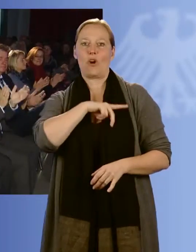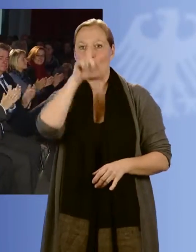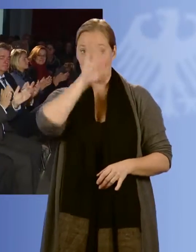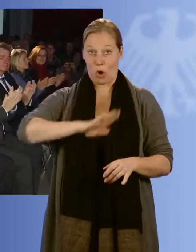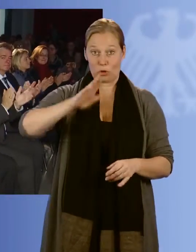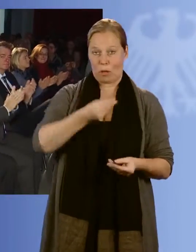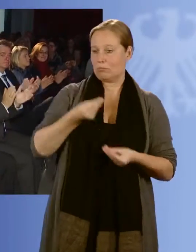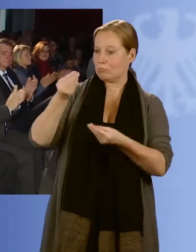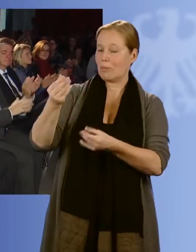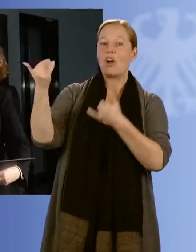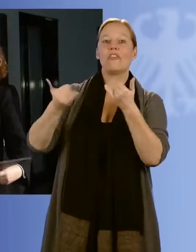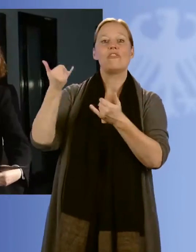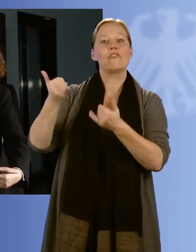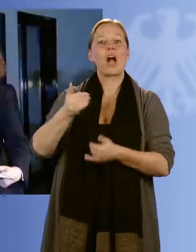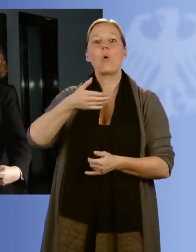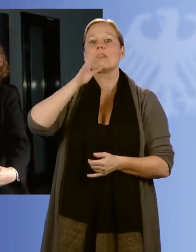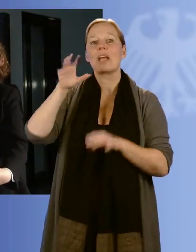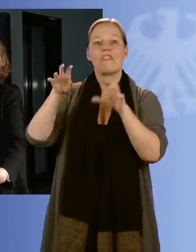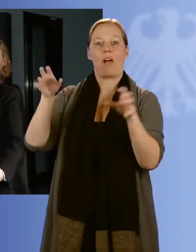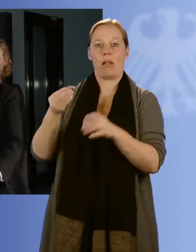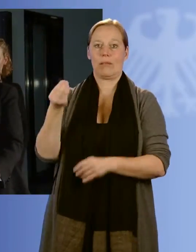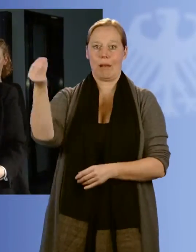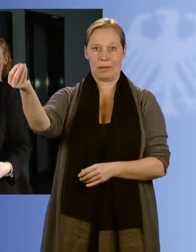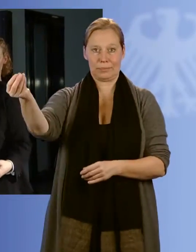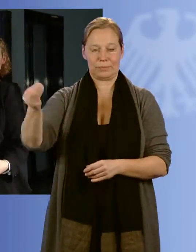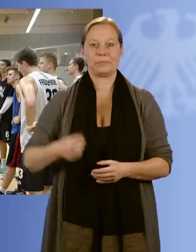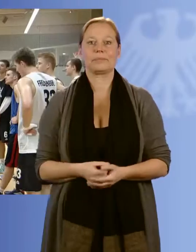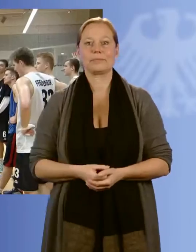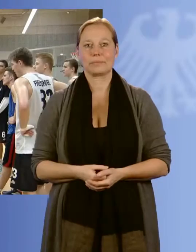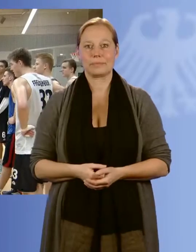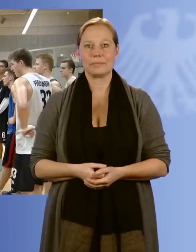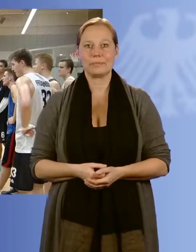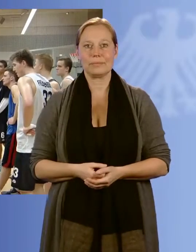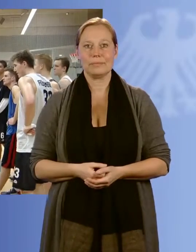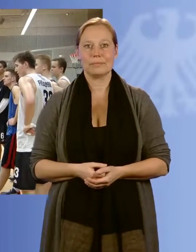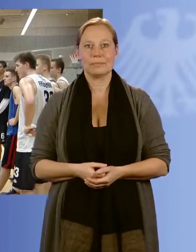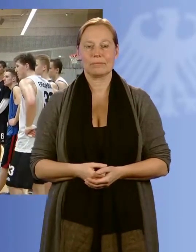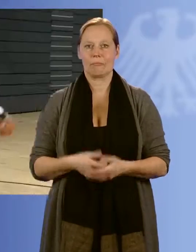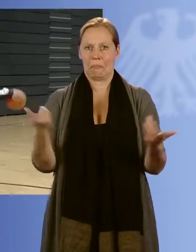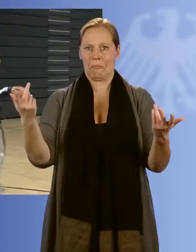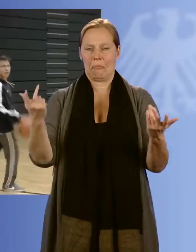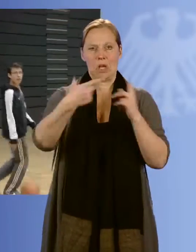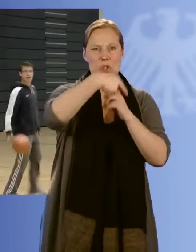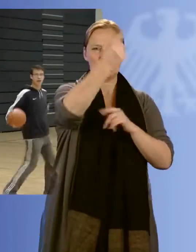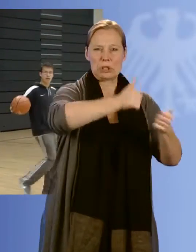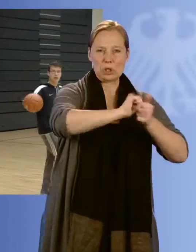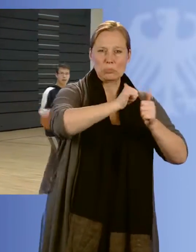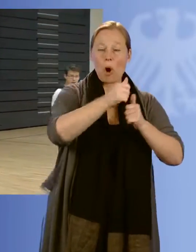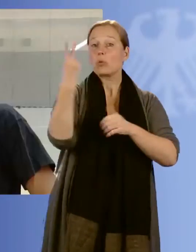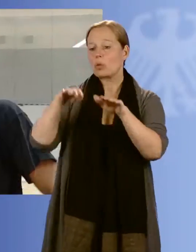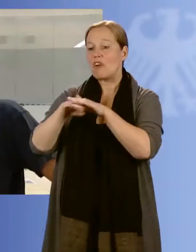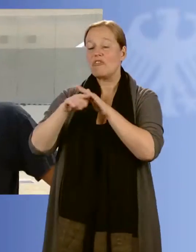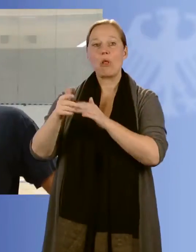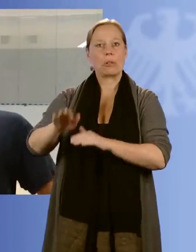Bundesrepublik Deutschland für Sina Trinkwalder. Ob Weltklasse-Sportler oder Flüchtlingskind,